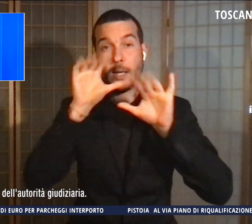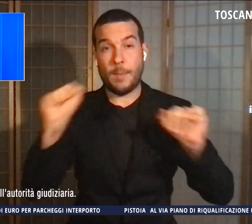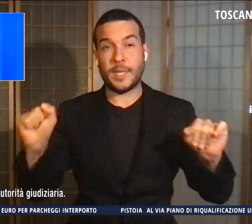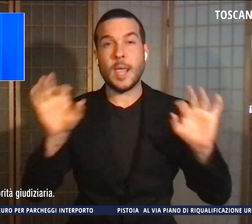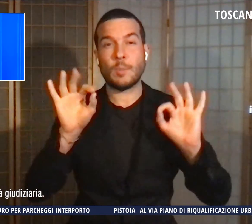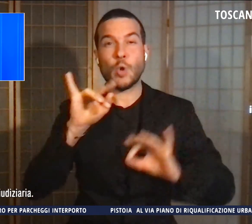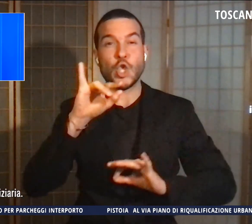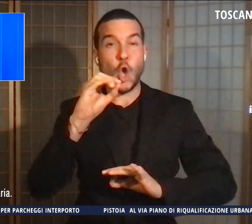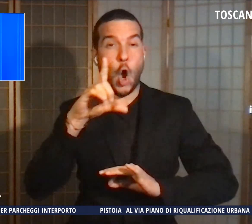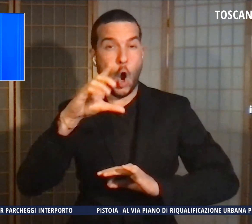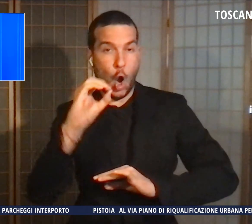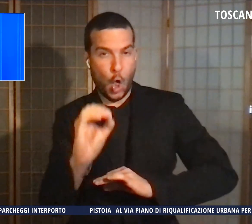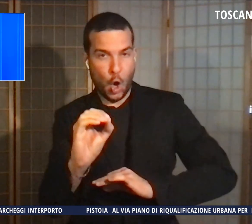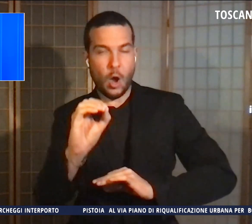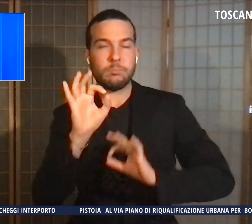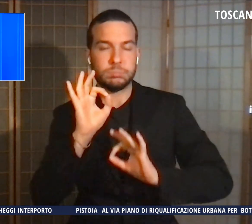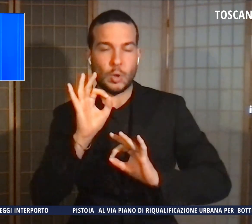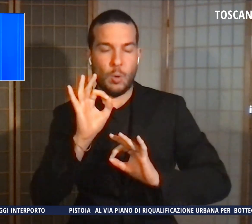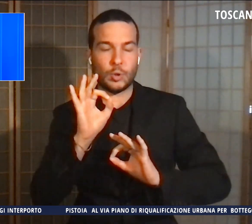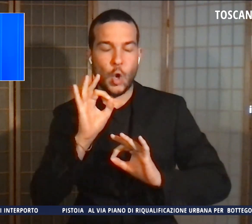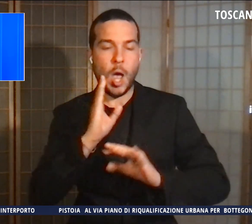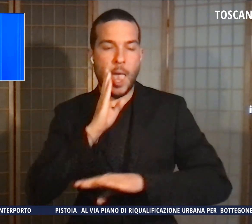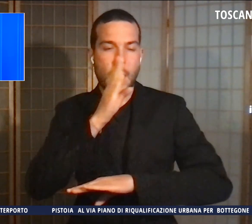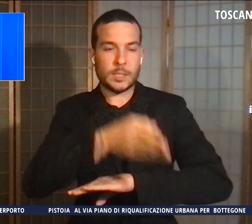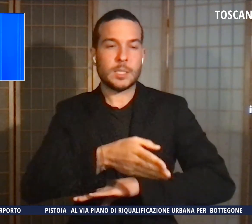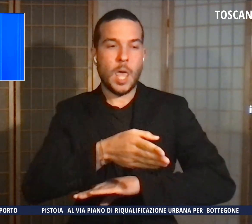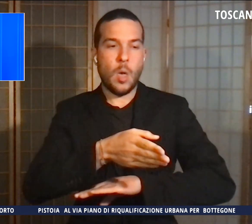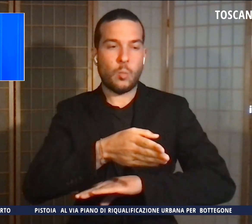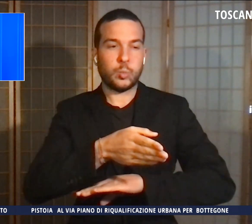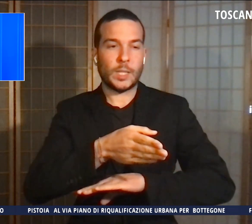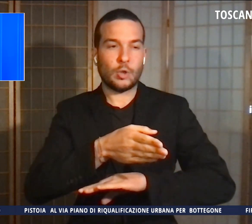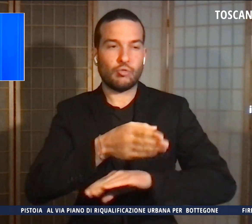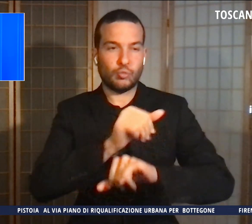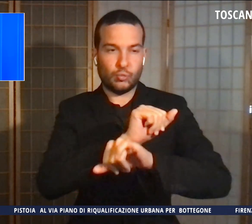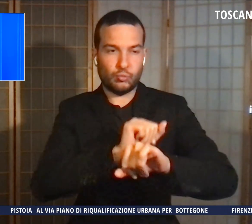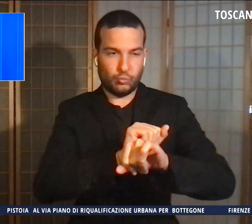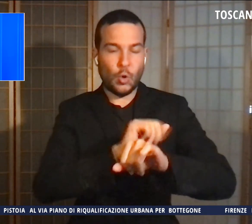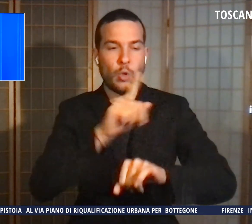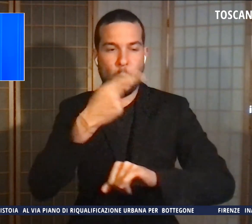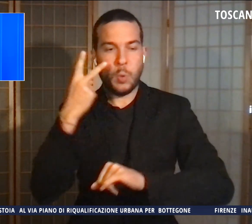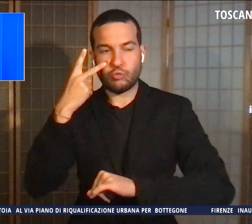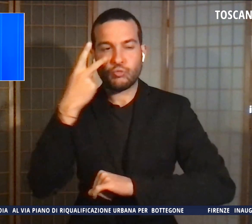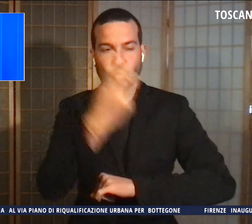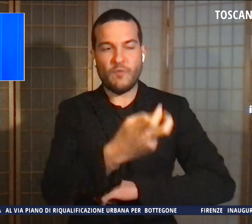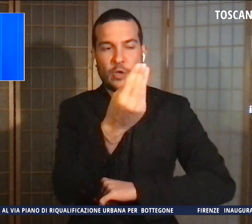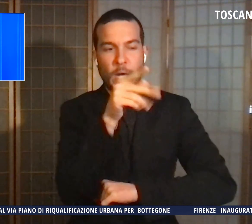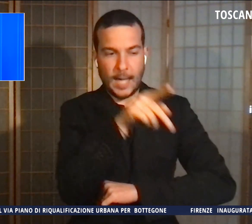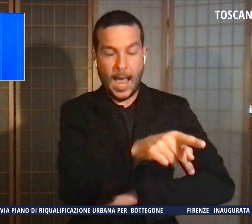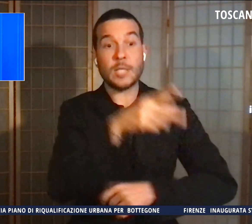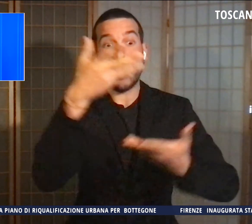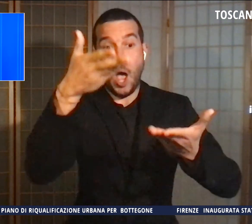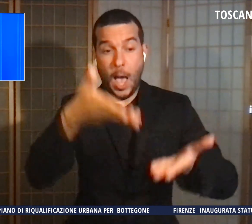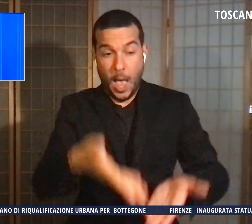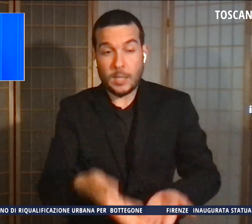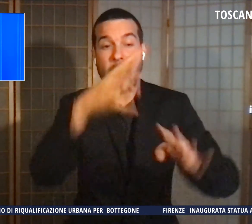a eseguire la misura dopo aver rintracciato il 34enne, ora rinchiuso nel carcere di